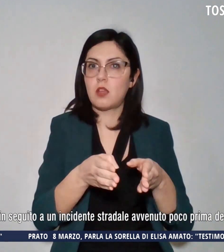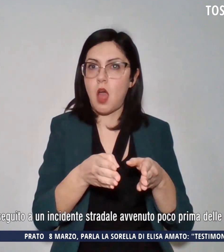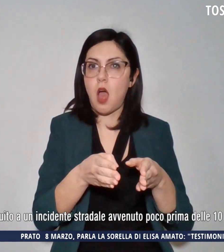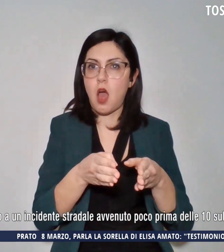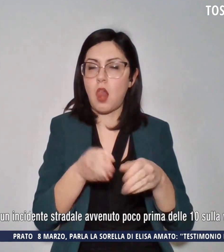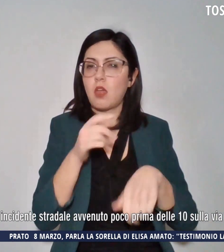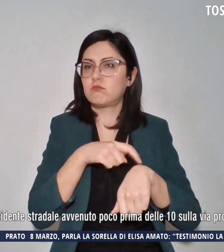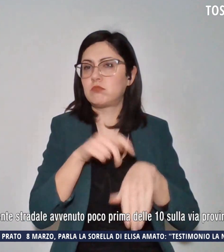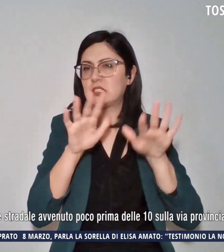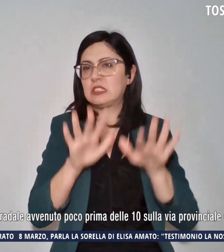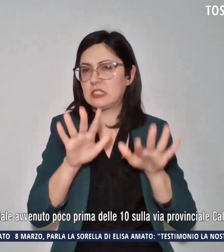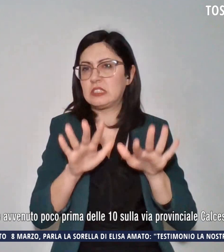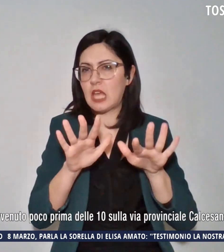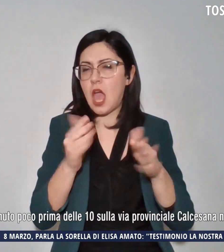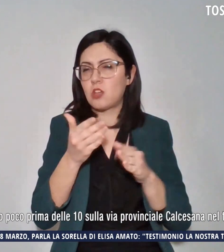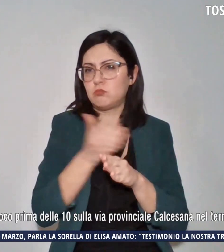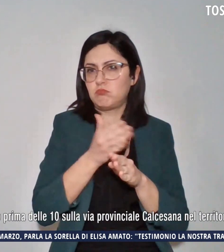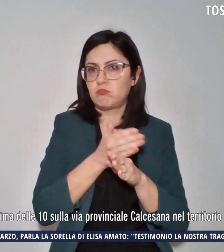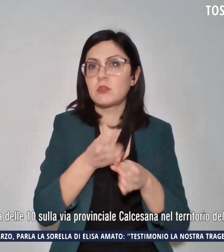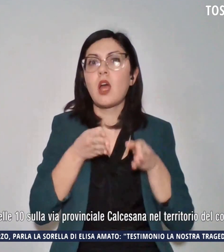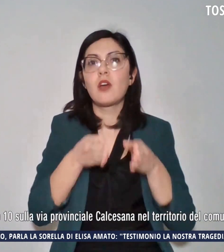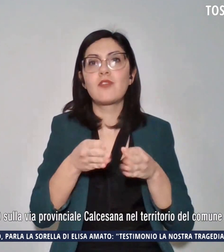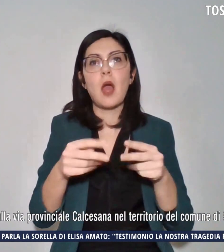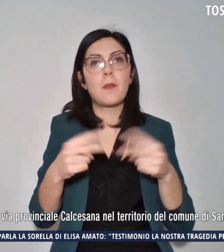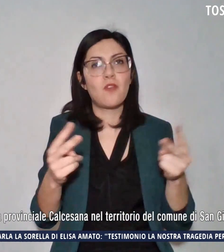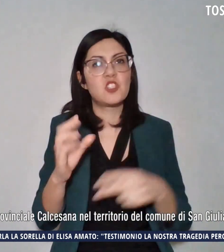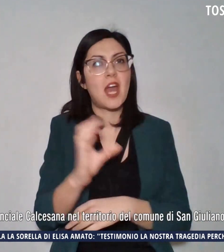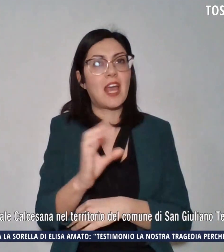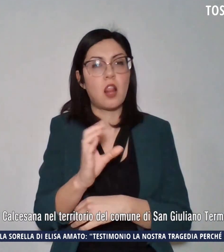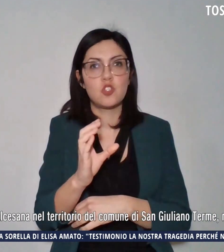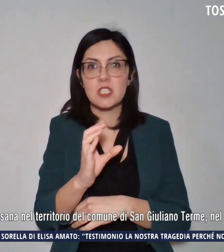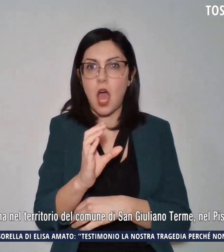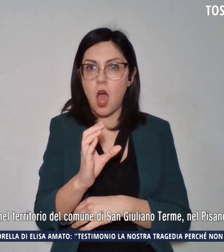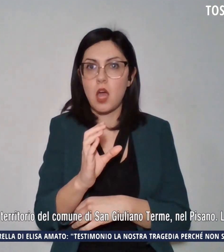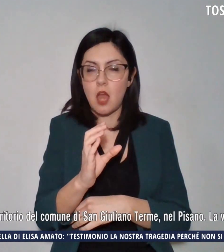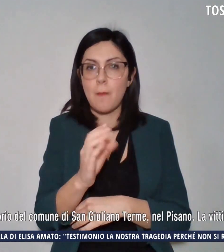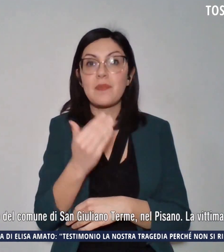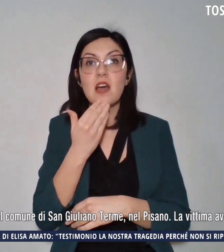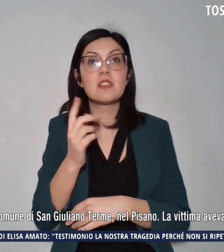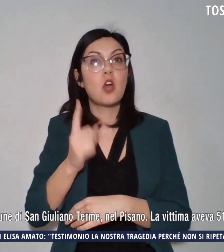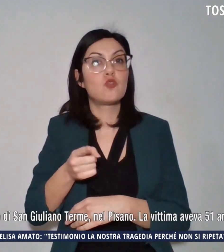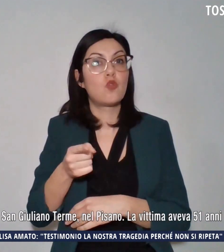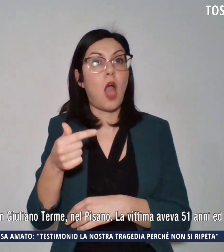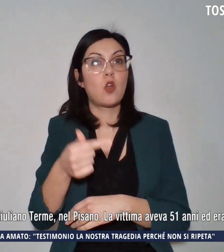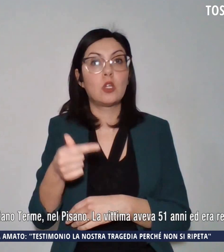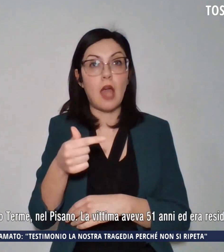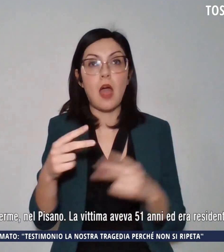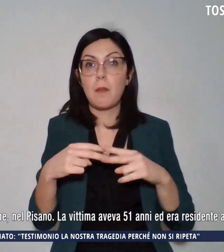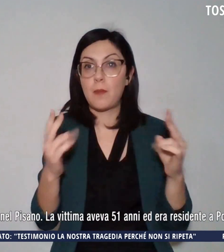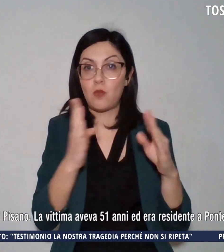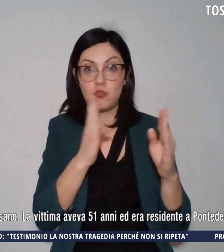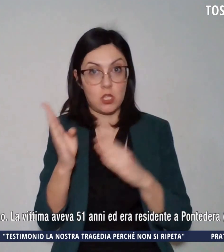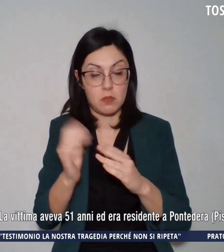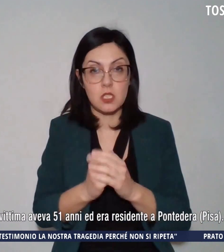sulla via provinciale Calcesana a San Giuliano Terme, in provincia di Pisa. La